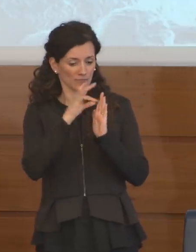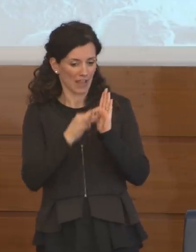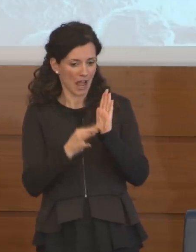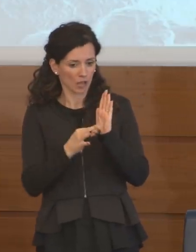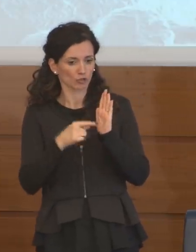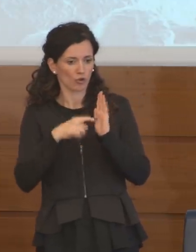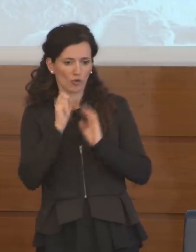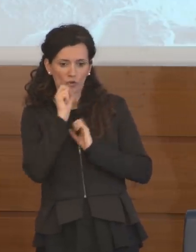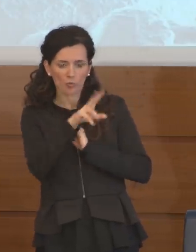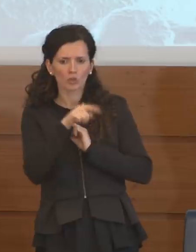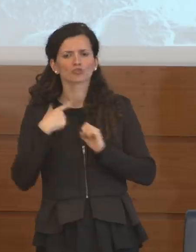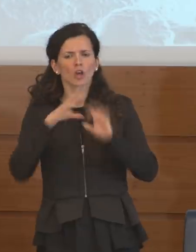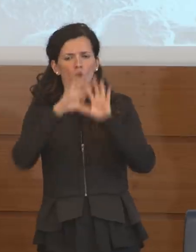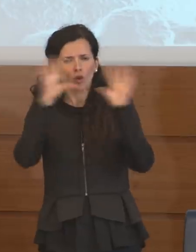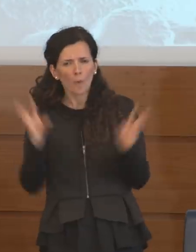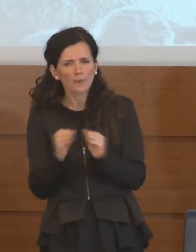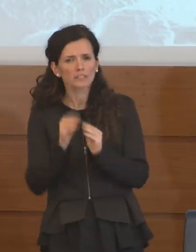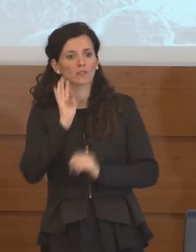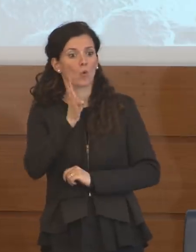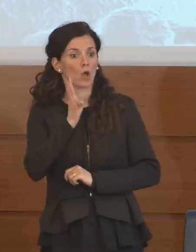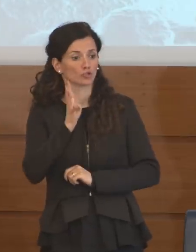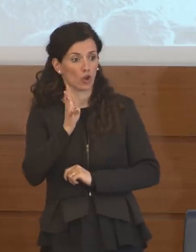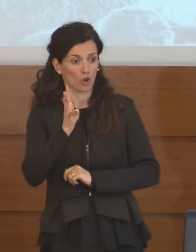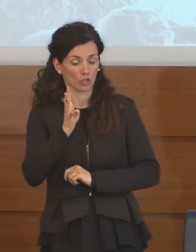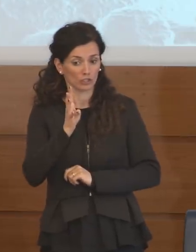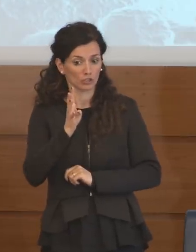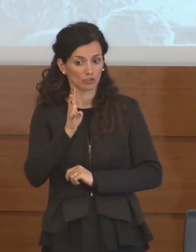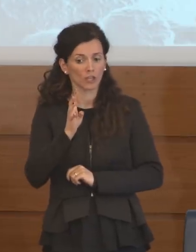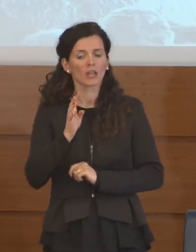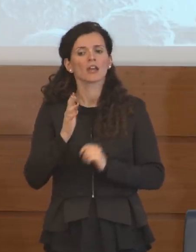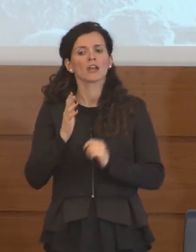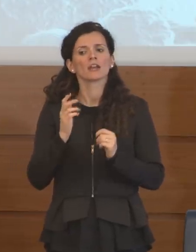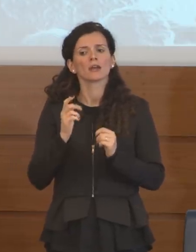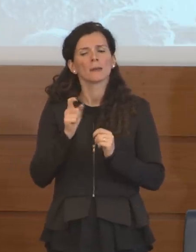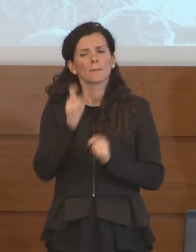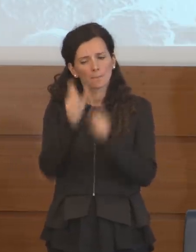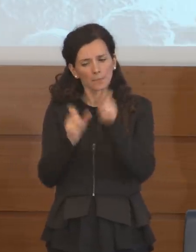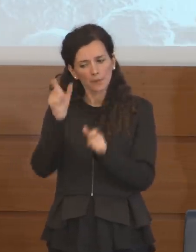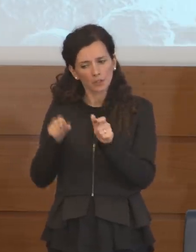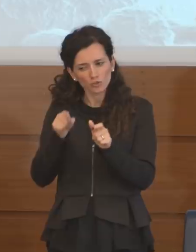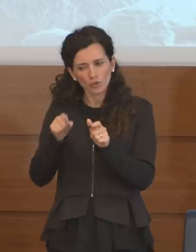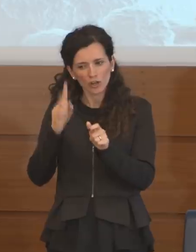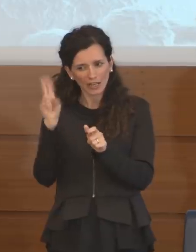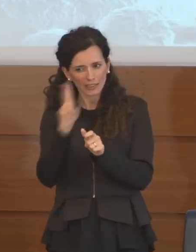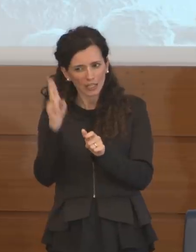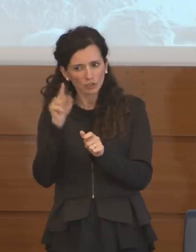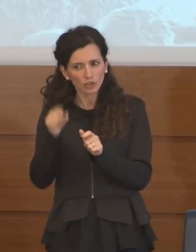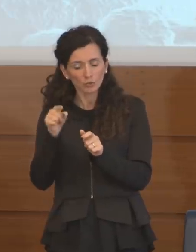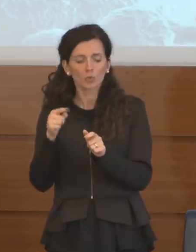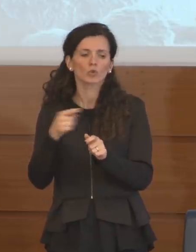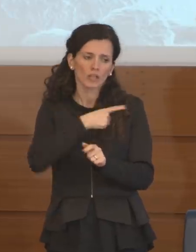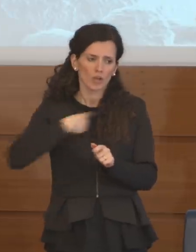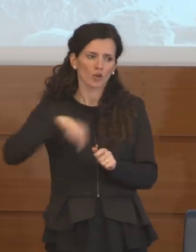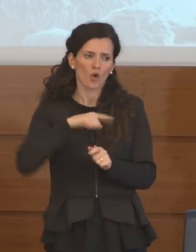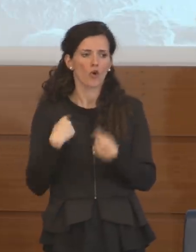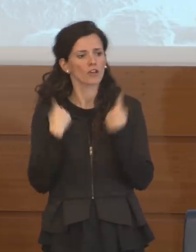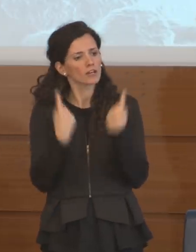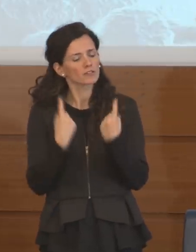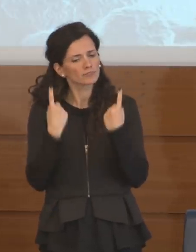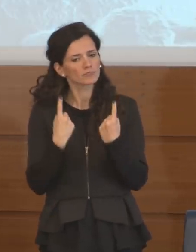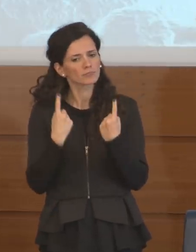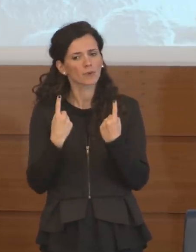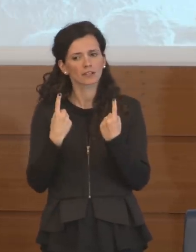un dato complessivo di 14 ma sui deceduti noi stiamo poi aspettando anche